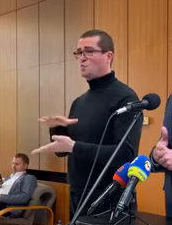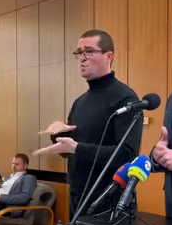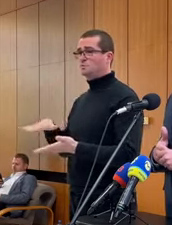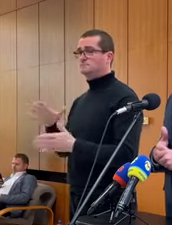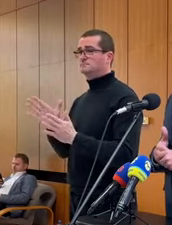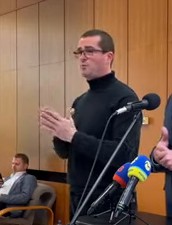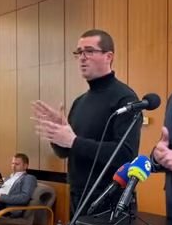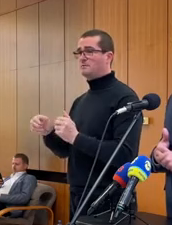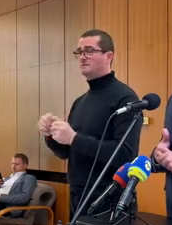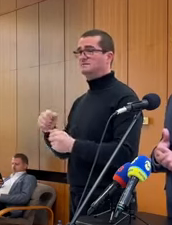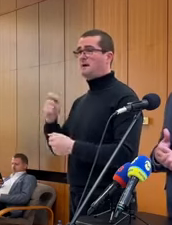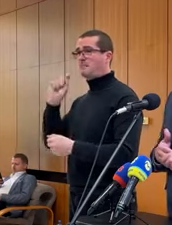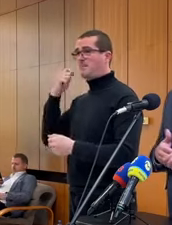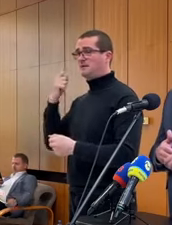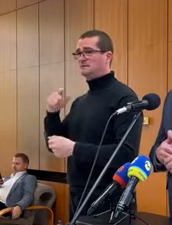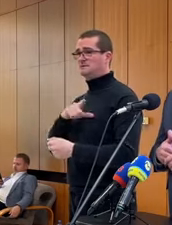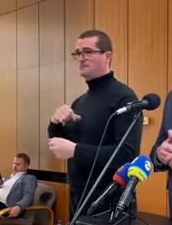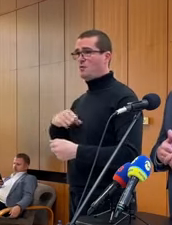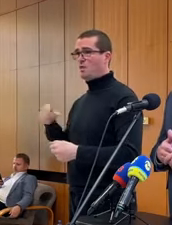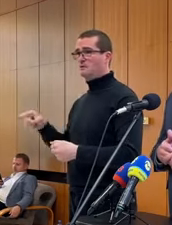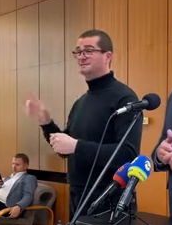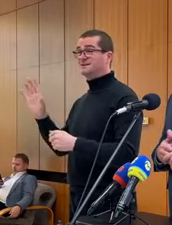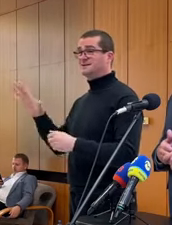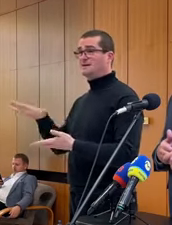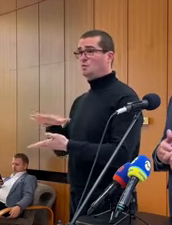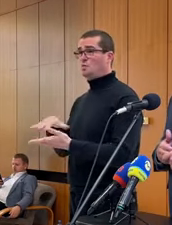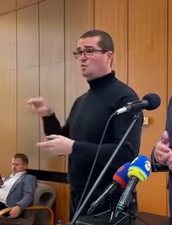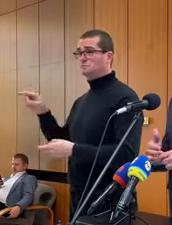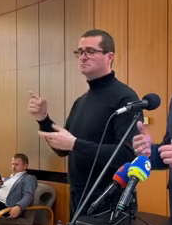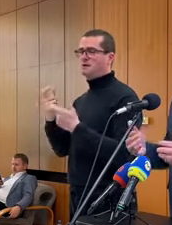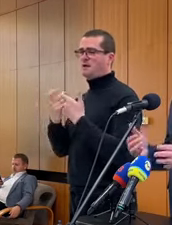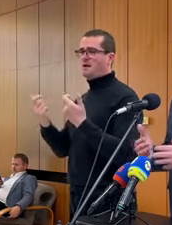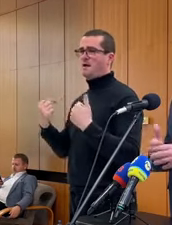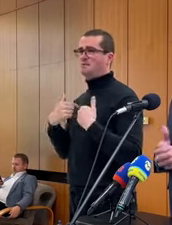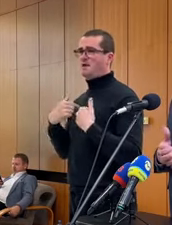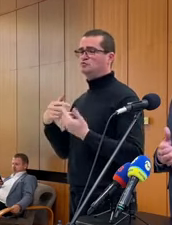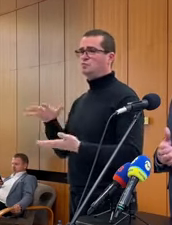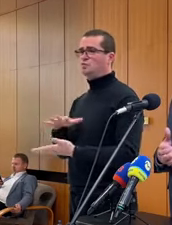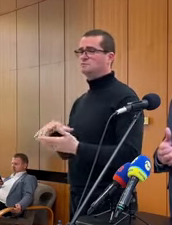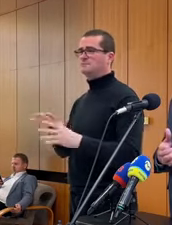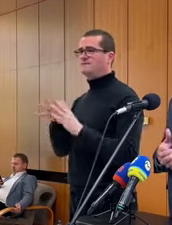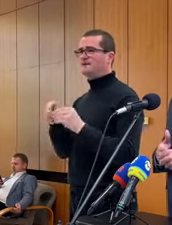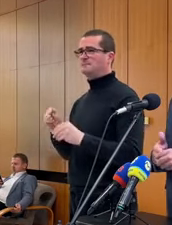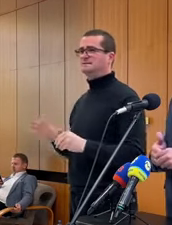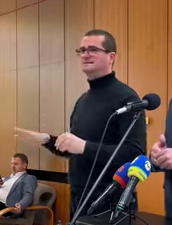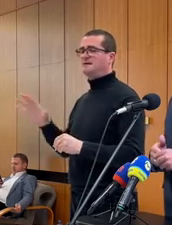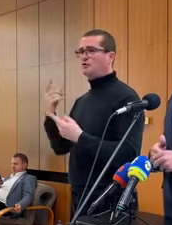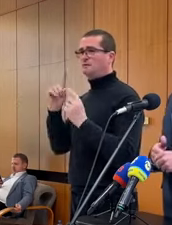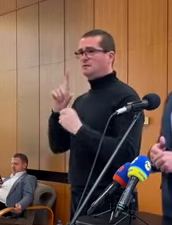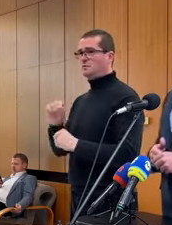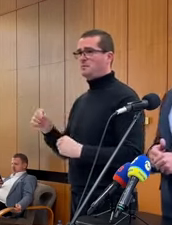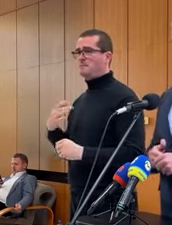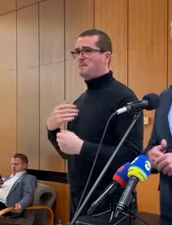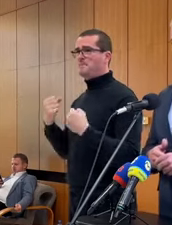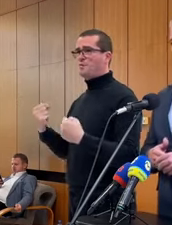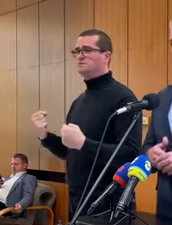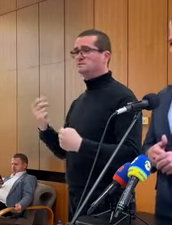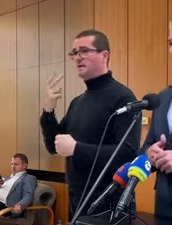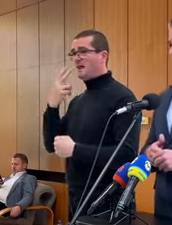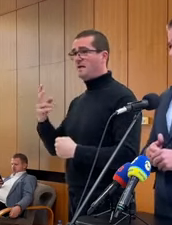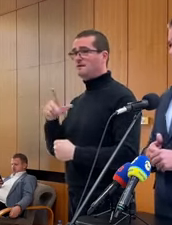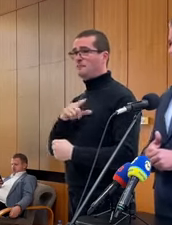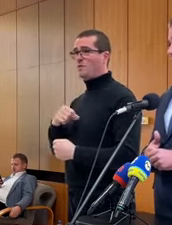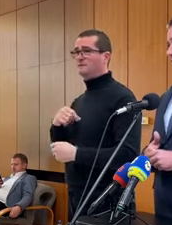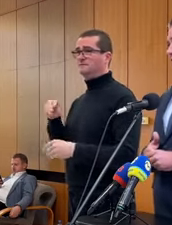spolupracujeme s maďarskou policiou a na ich území a samozrejme aj na našom území v rámci celej Slovenskej republiky. Máme posilnené hliadky